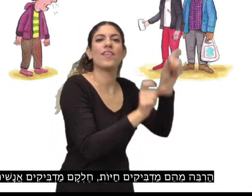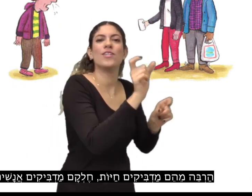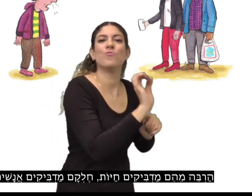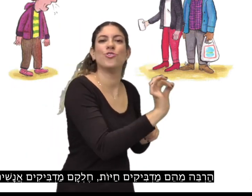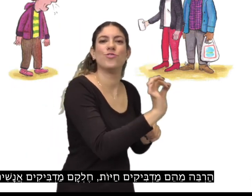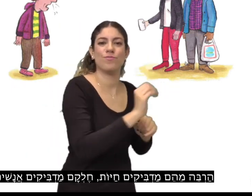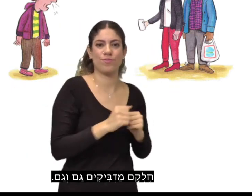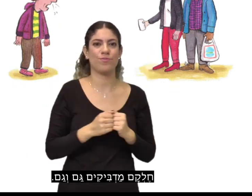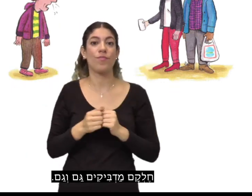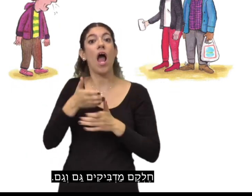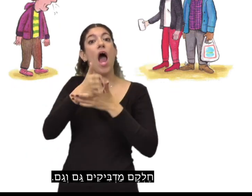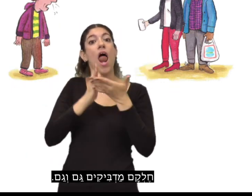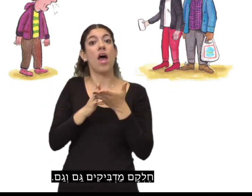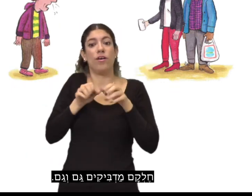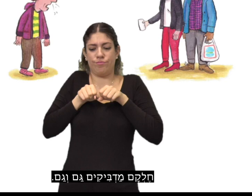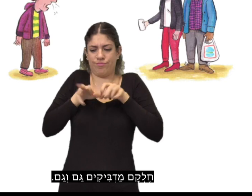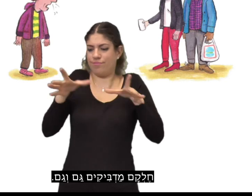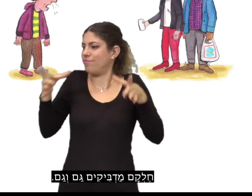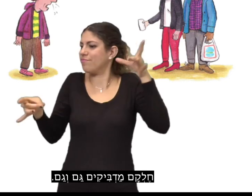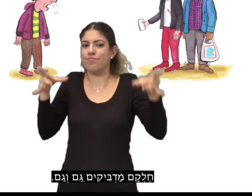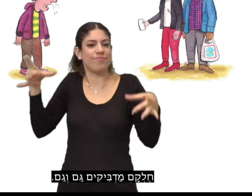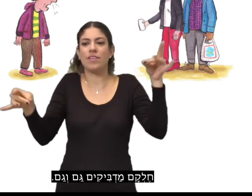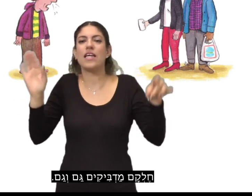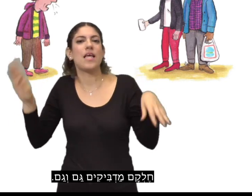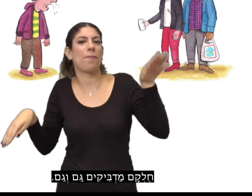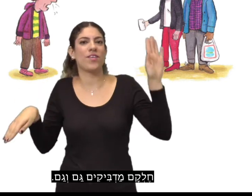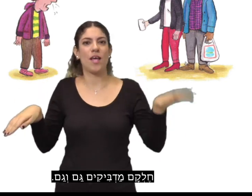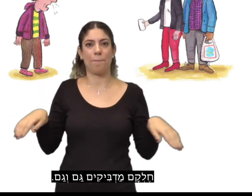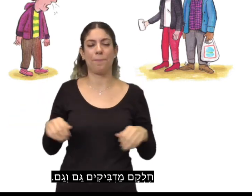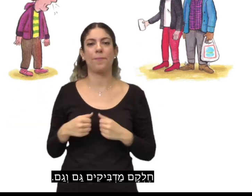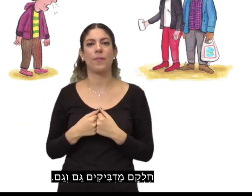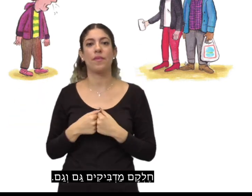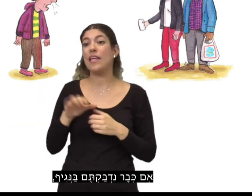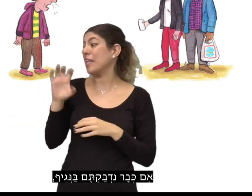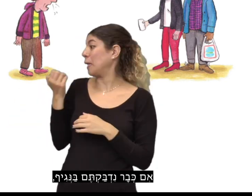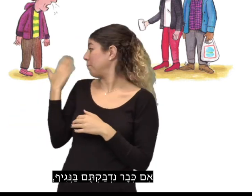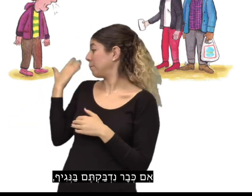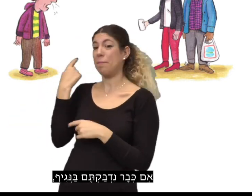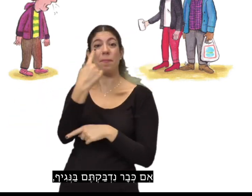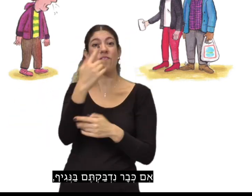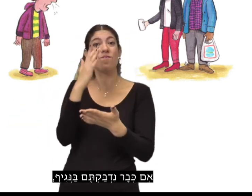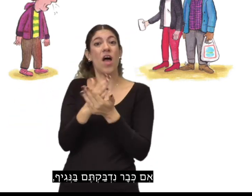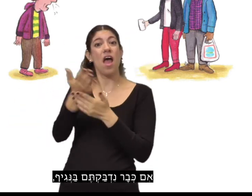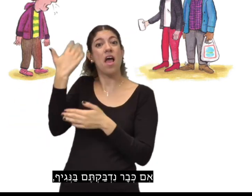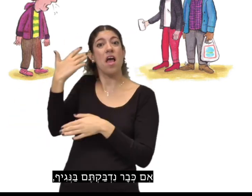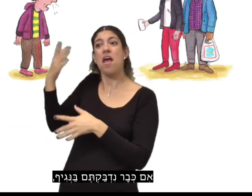מדביקים אנשים, וחלקם מדביקים גם וגם. אם כבר